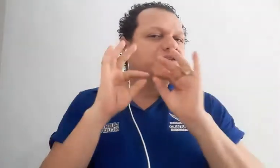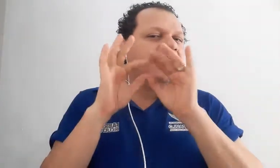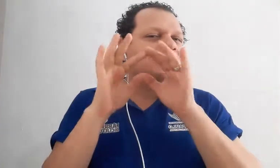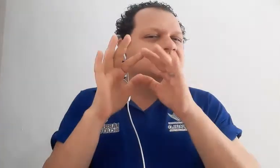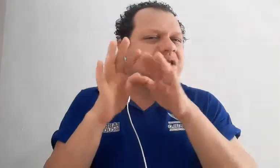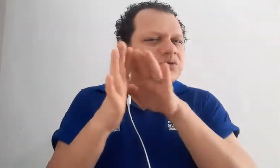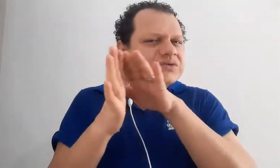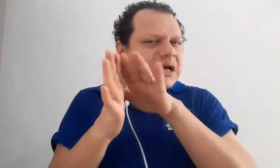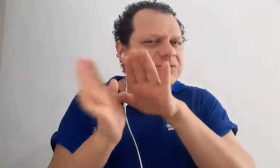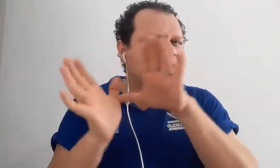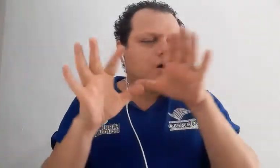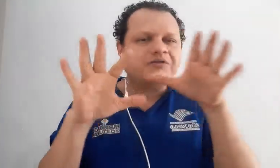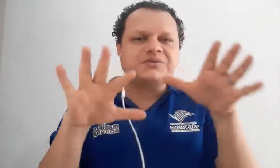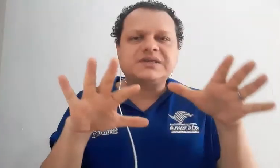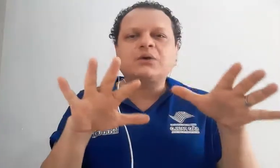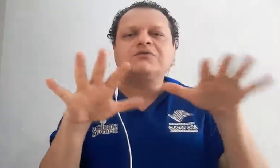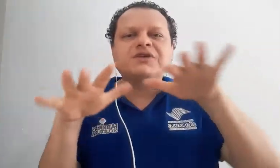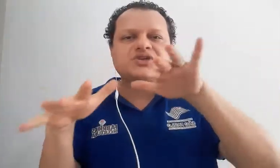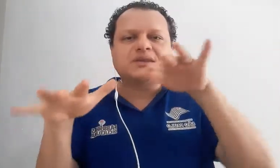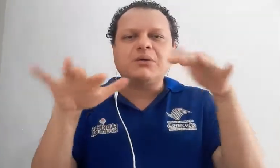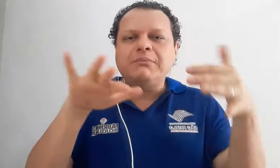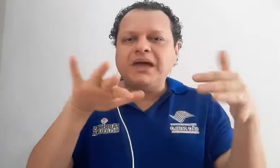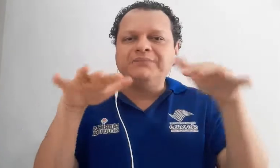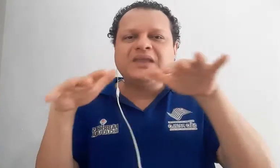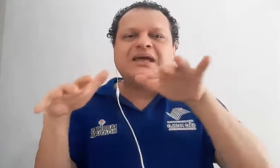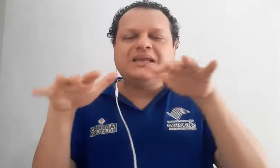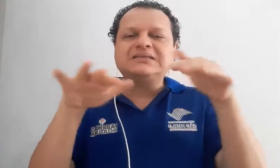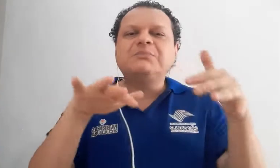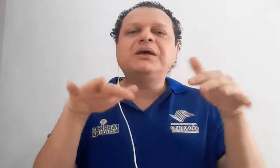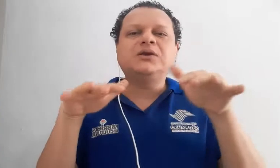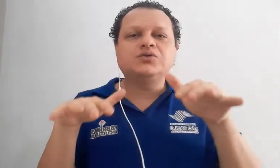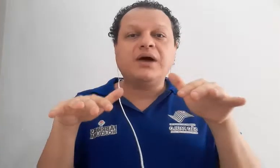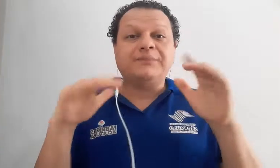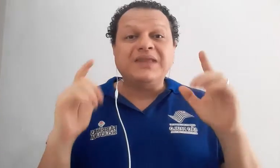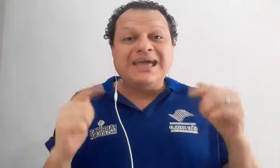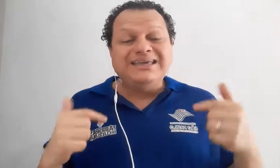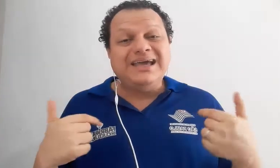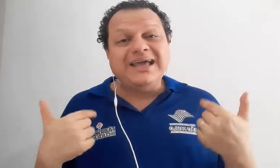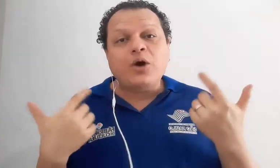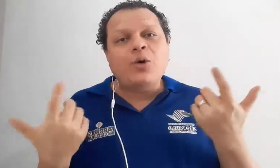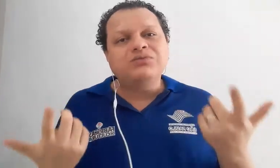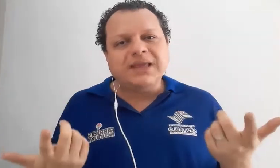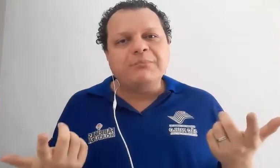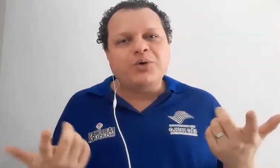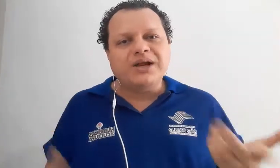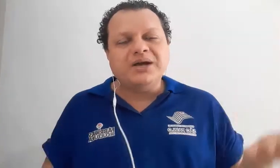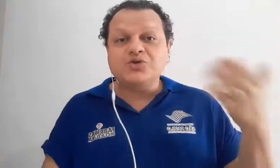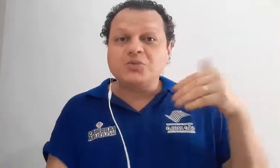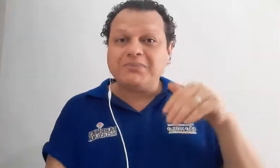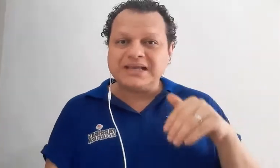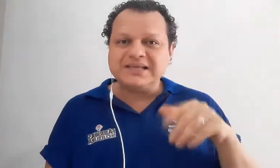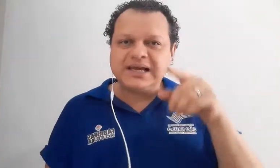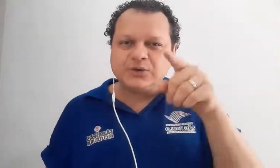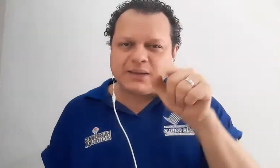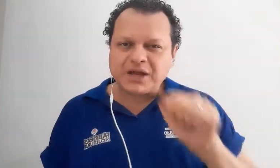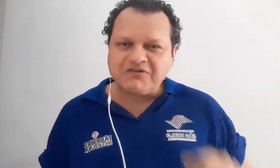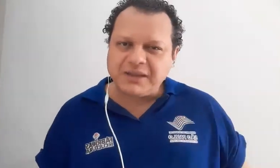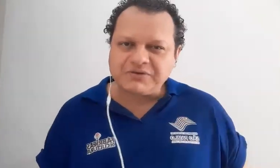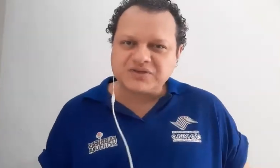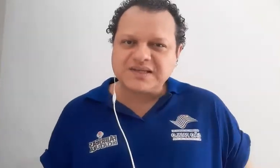finalzinho do século 19 para o século 20. Então, é bem nesse período aí. E ele é contemporâneo de um brasileiro. Lembra que eu falei para vocês